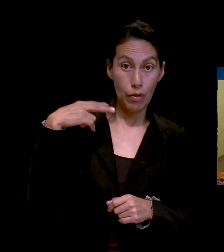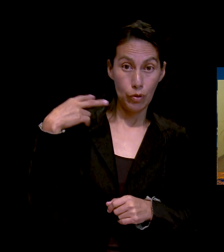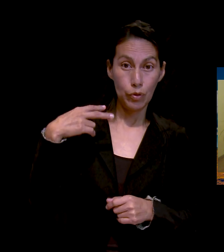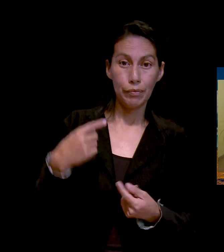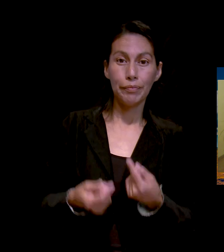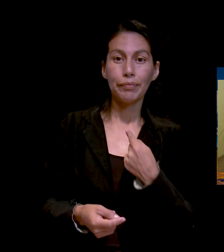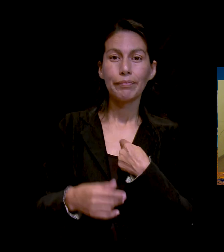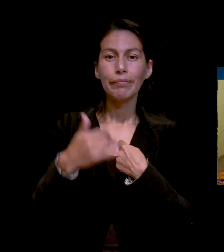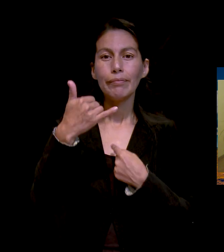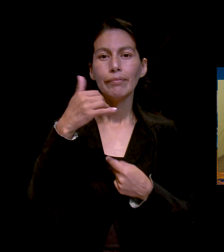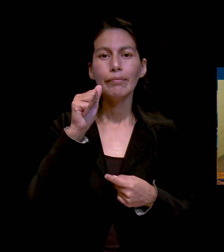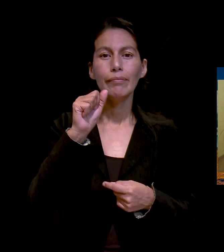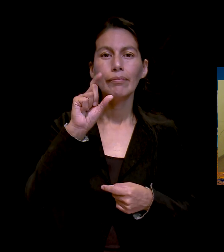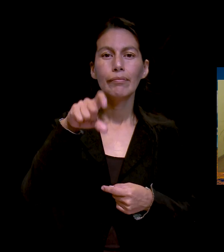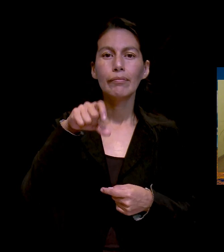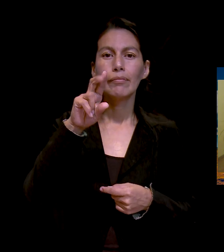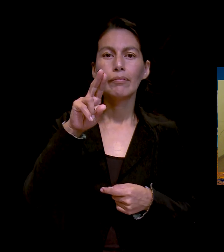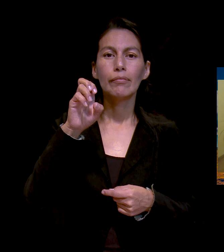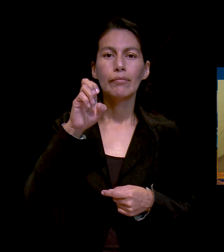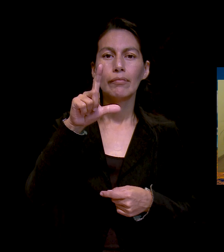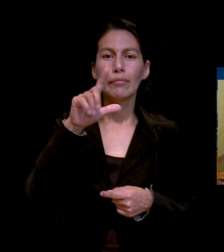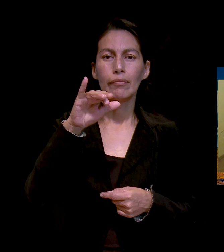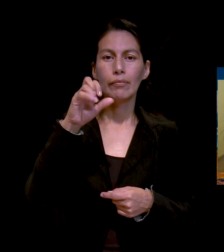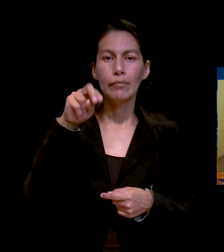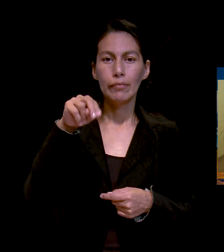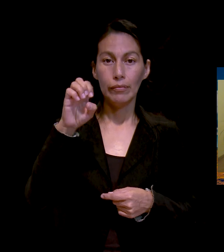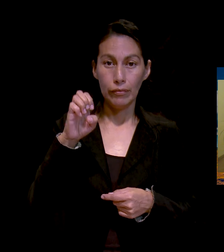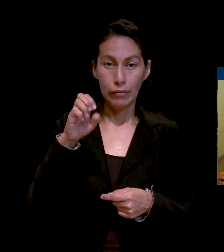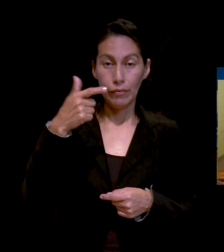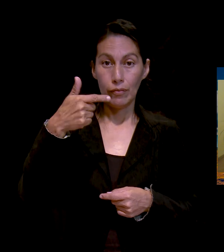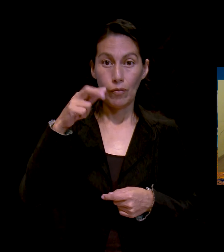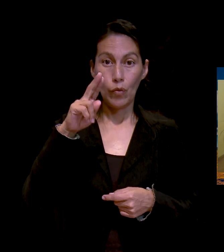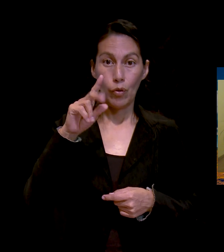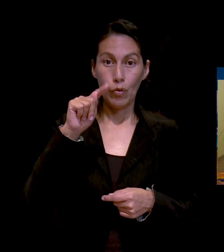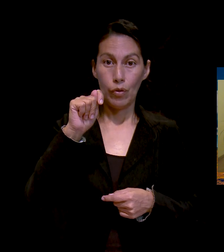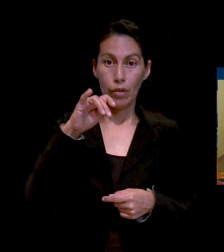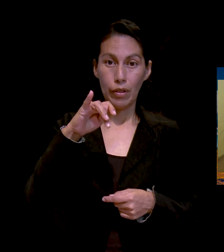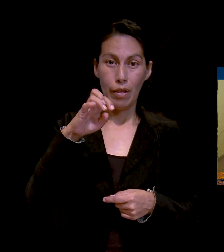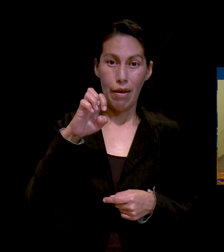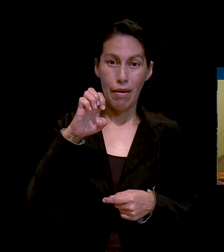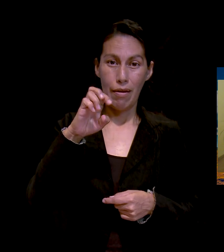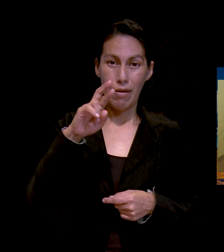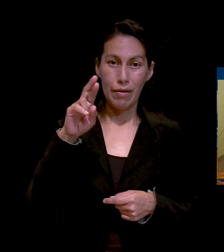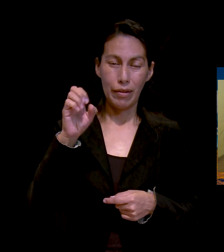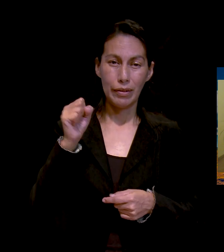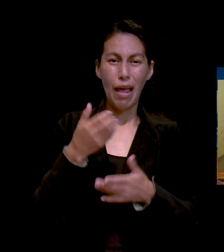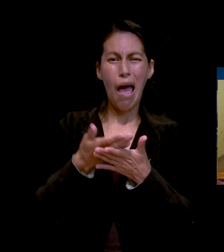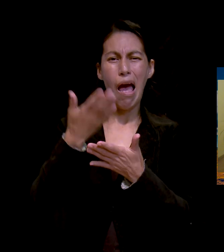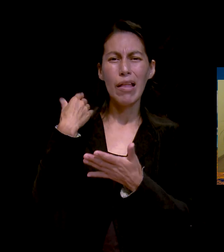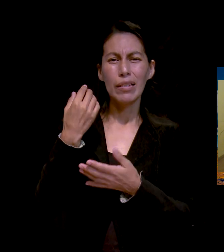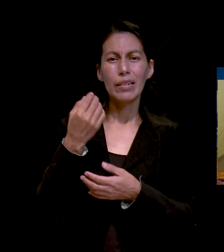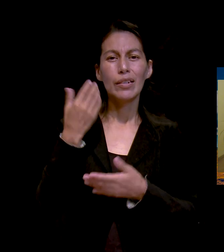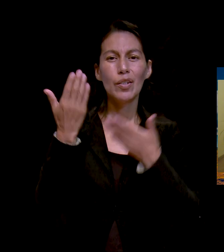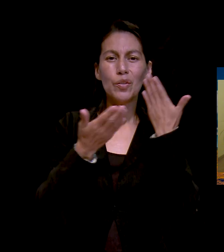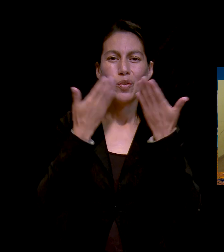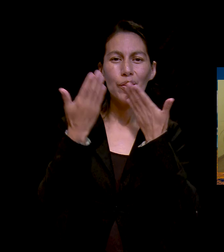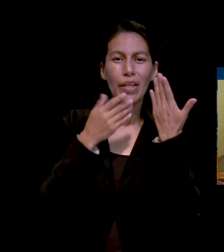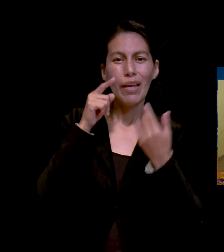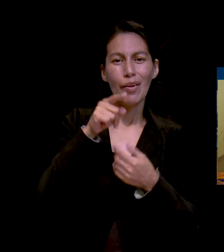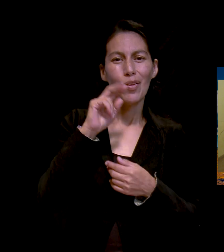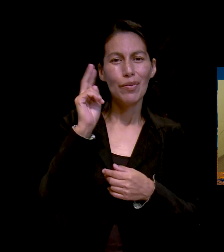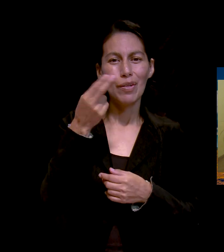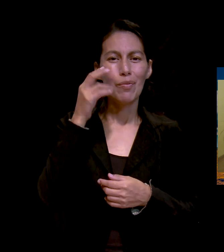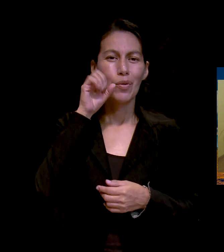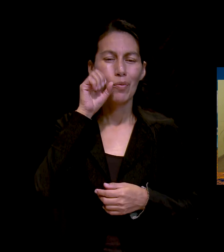exalumna. Un agradecimiento por dos peticiones especiales y una petición muy grande por todos los que sufren y por mi